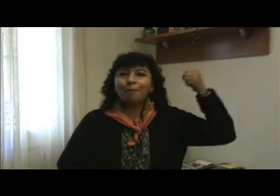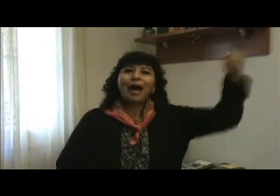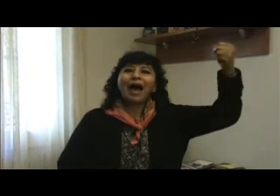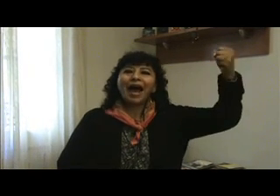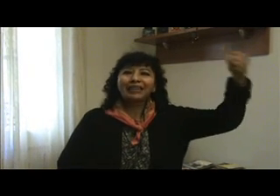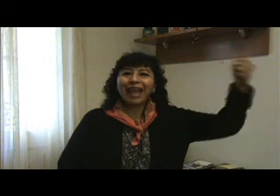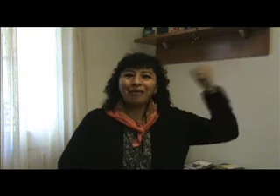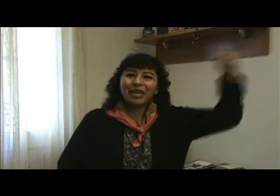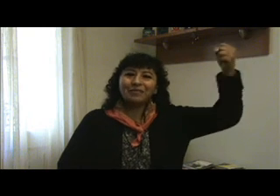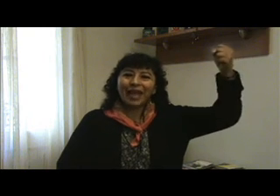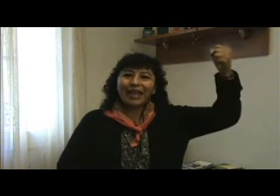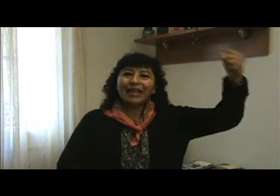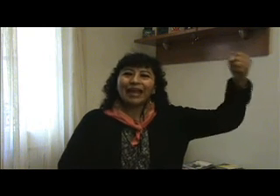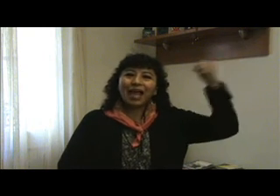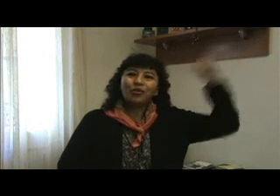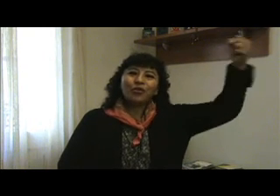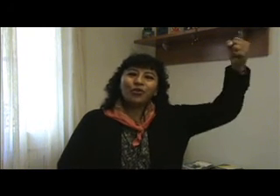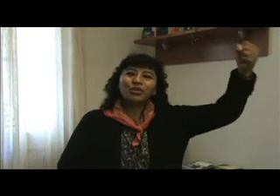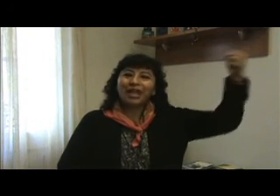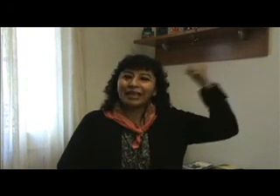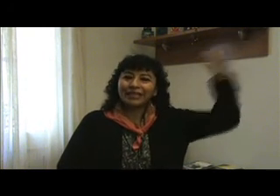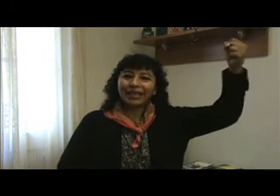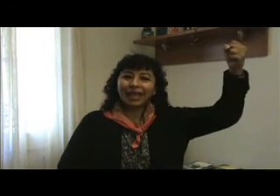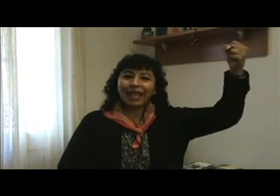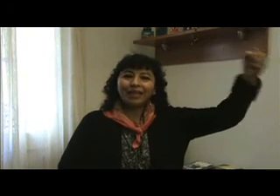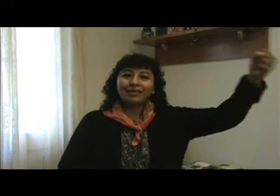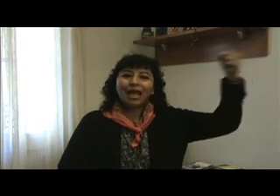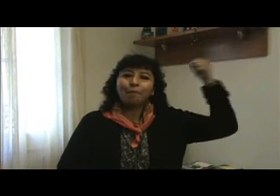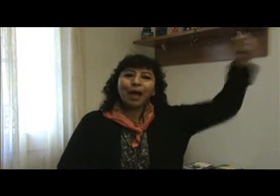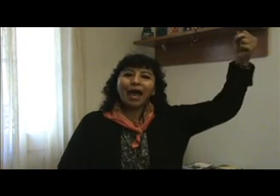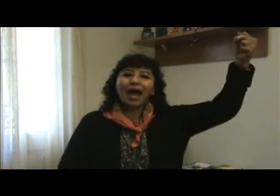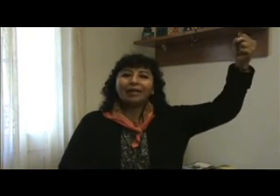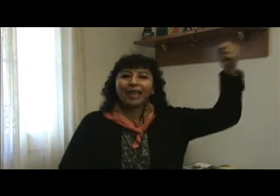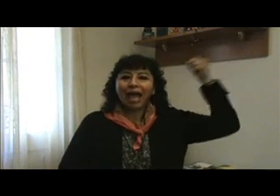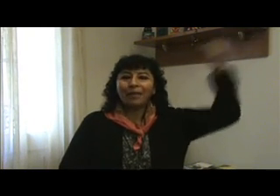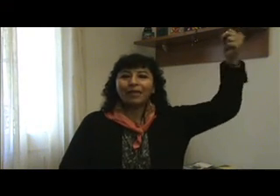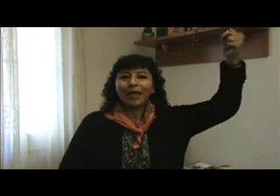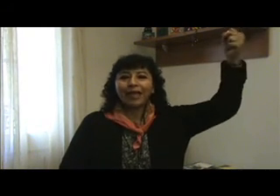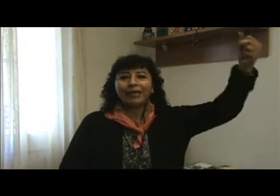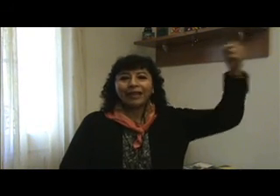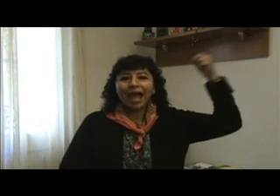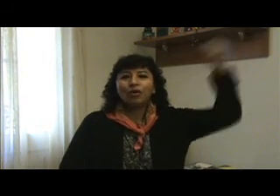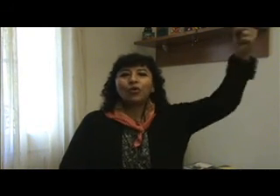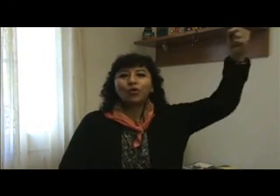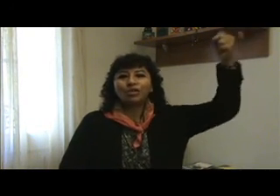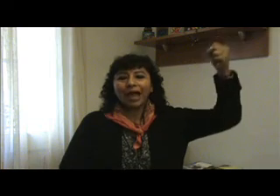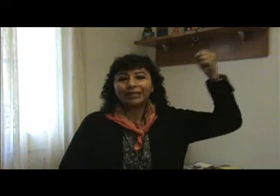Zapata vive, la lucha sigue, Zapata vive, la lucha